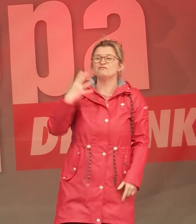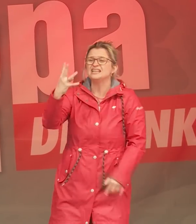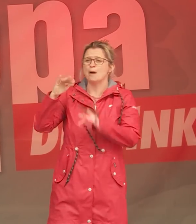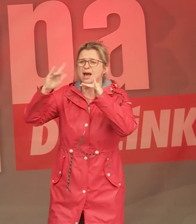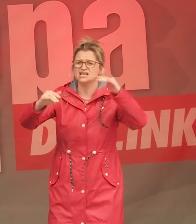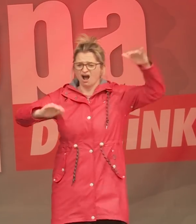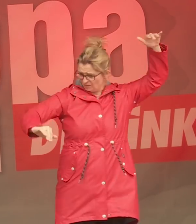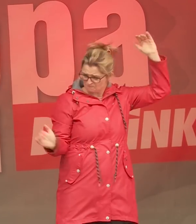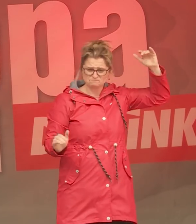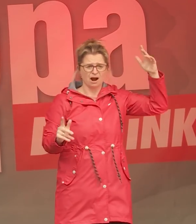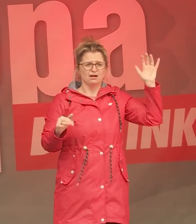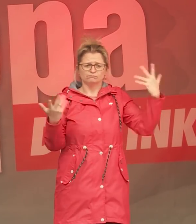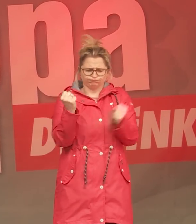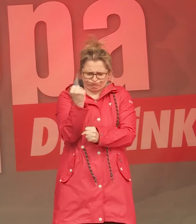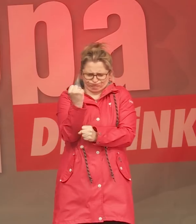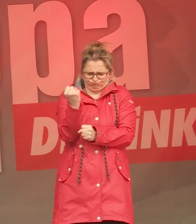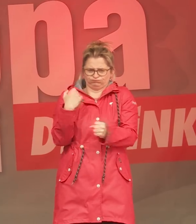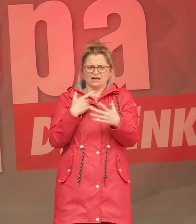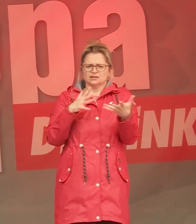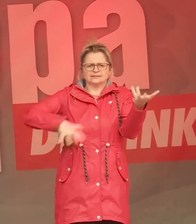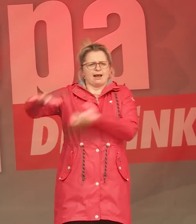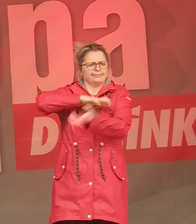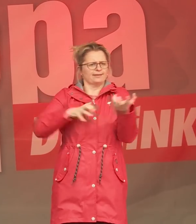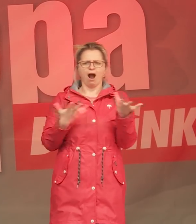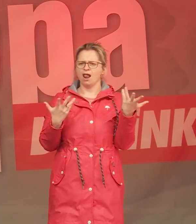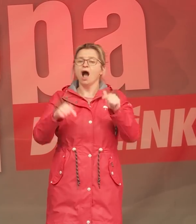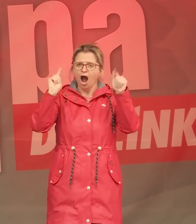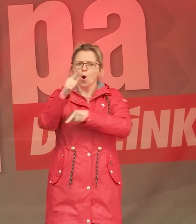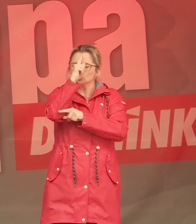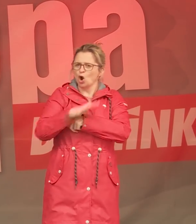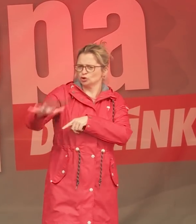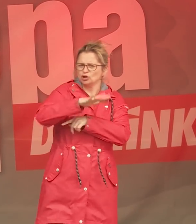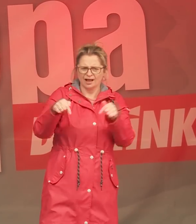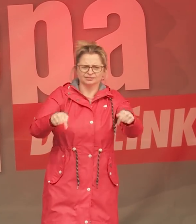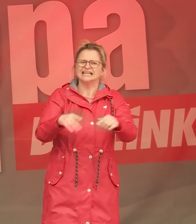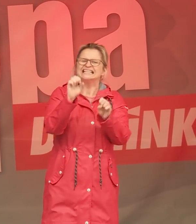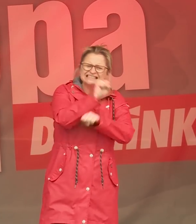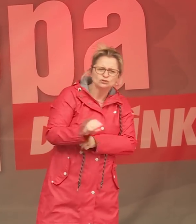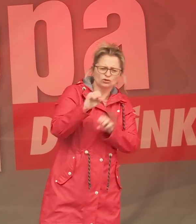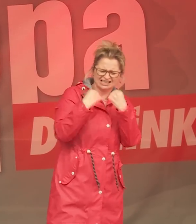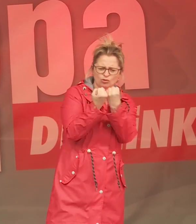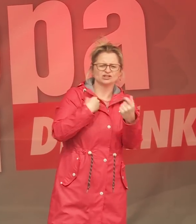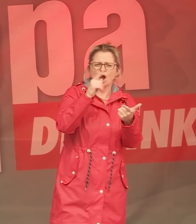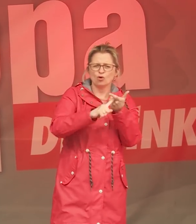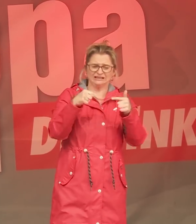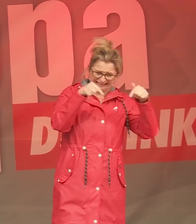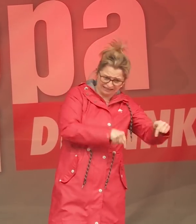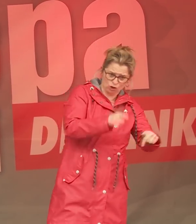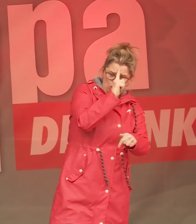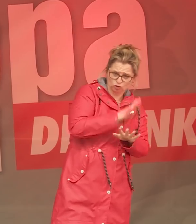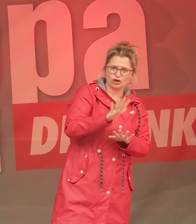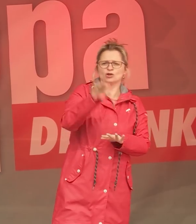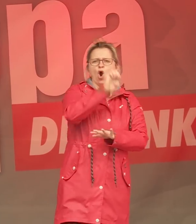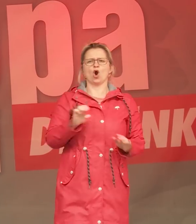Seite. Was für ein Skandal! Und die Situation ist auch hier in Deutschland und in der Europäischen Union nicht viel anders.